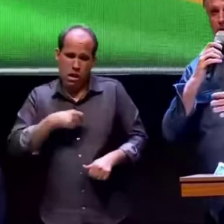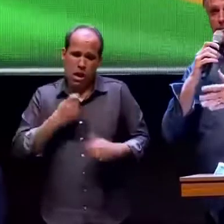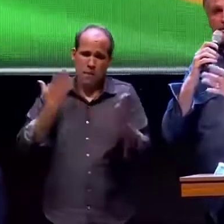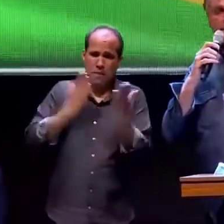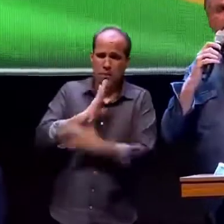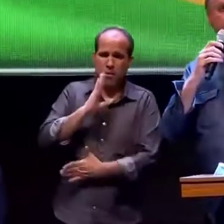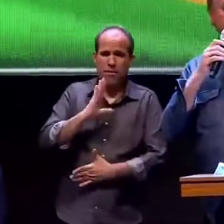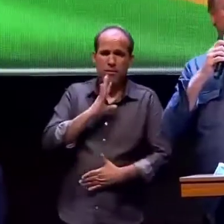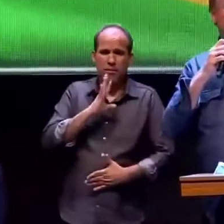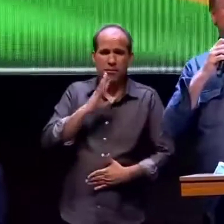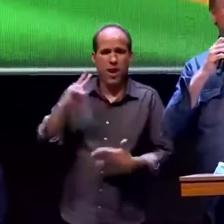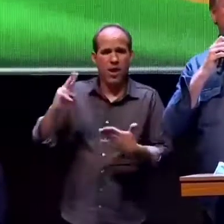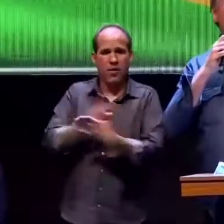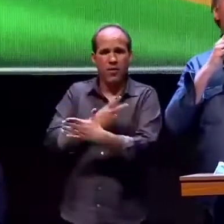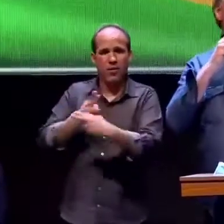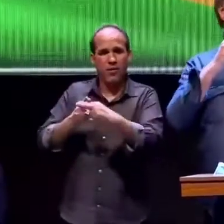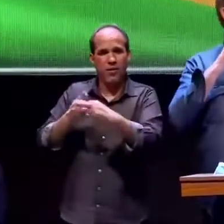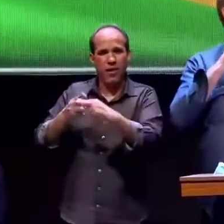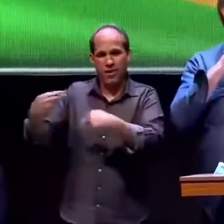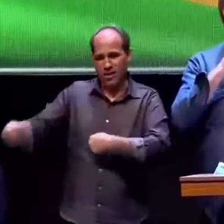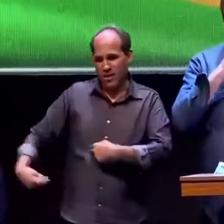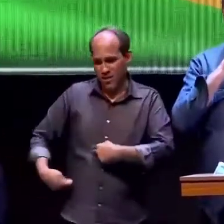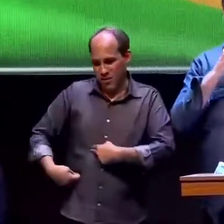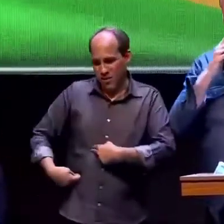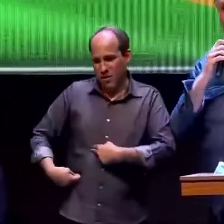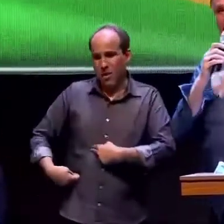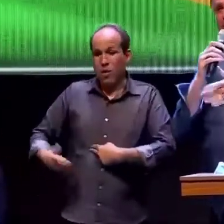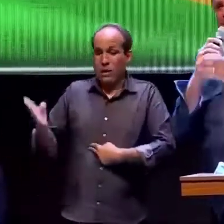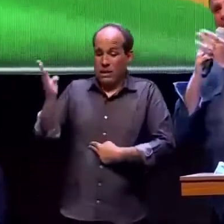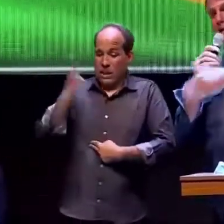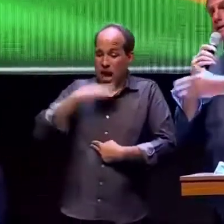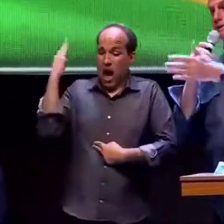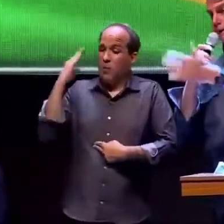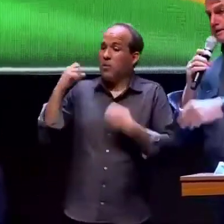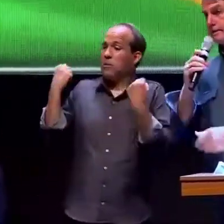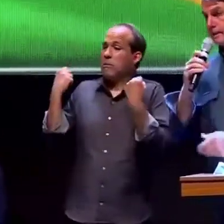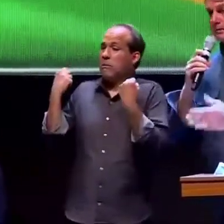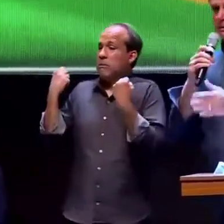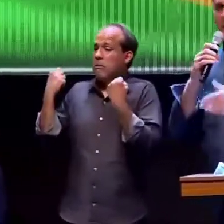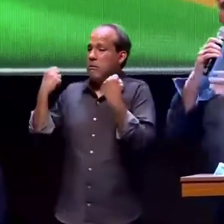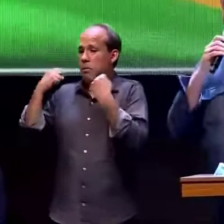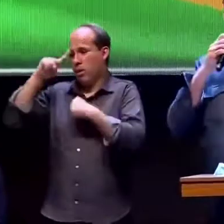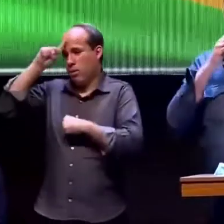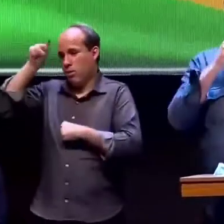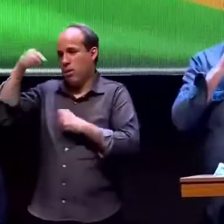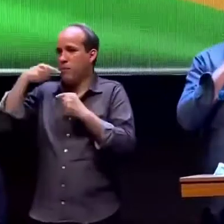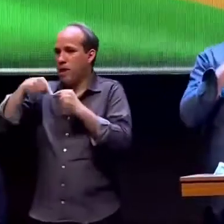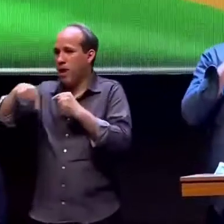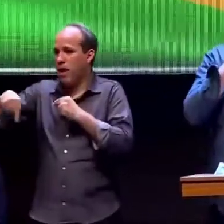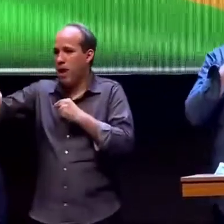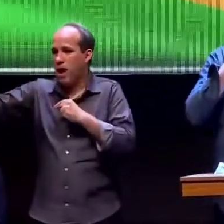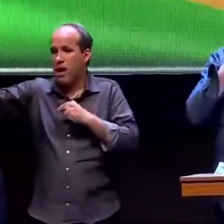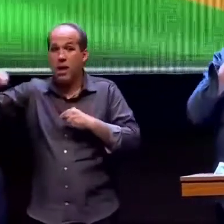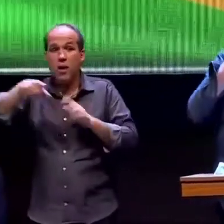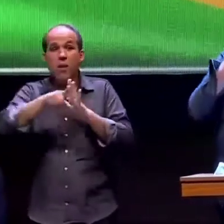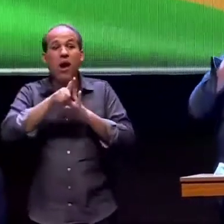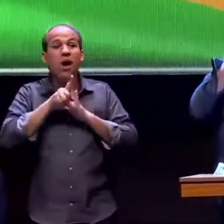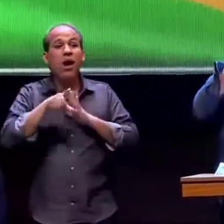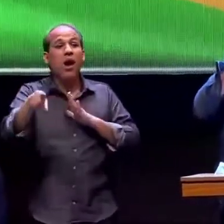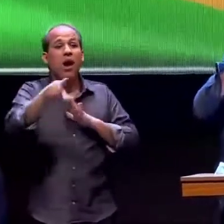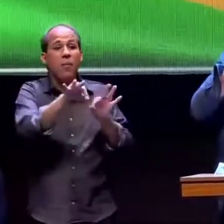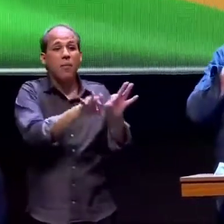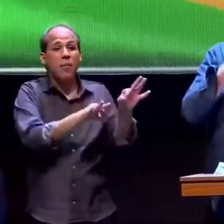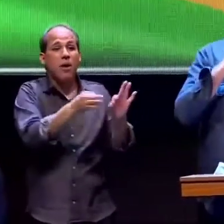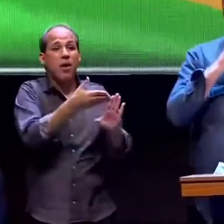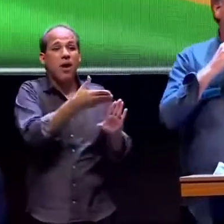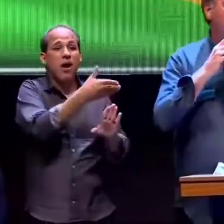no caso de um incidente com o hospital mais próximo graças a esse planejamento também eu sobrevivi depois